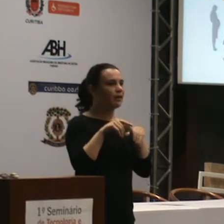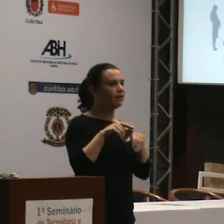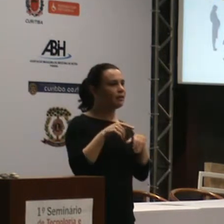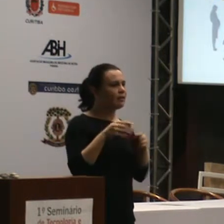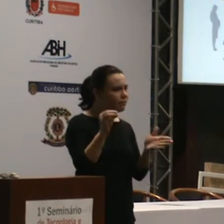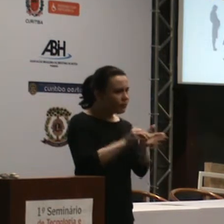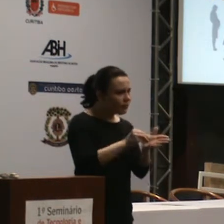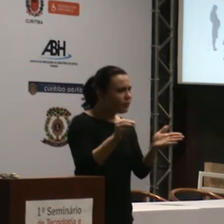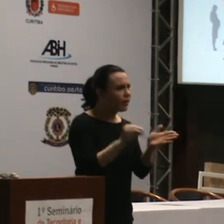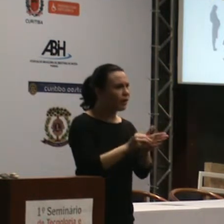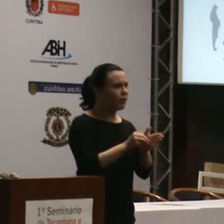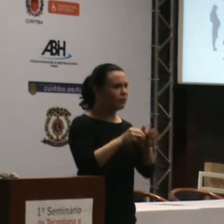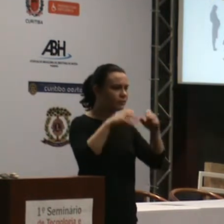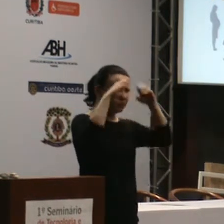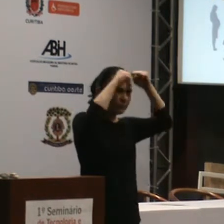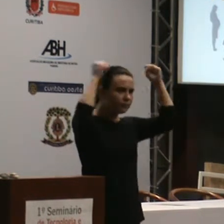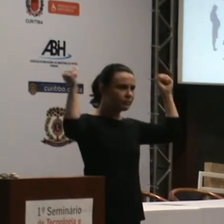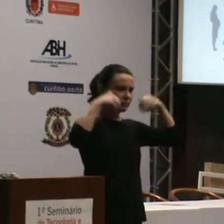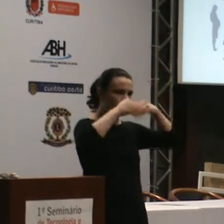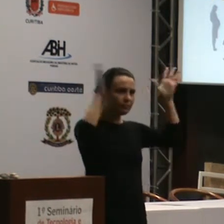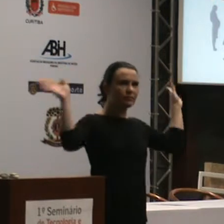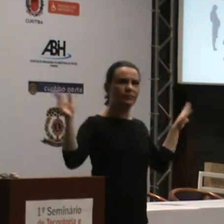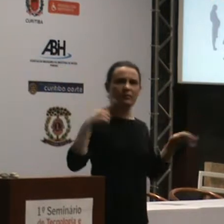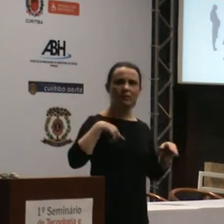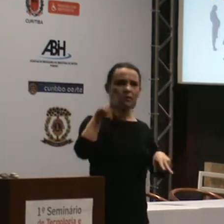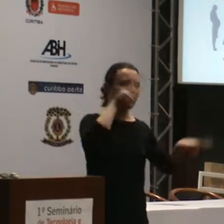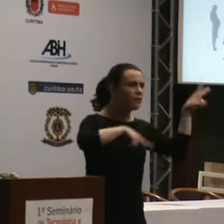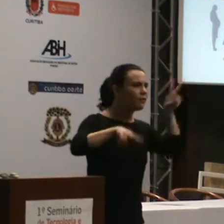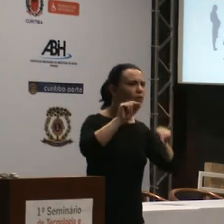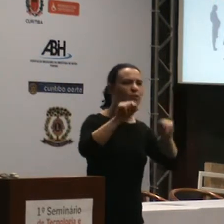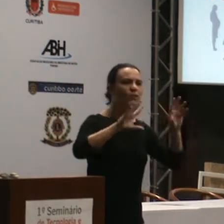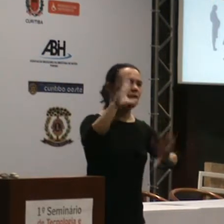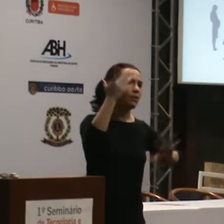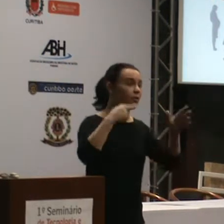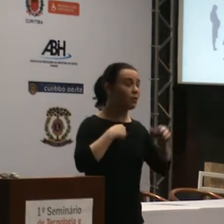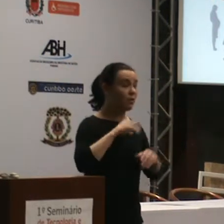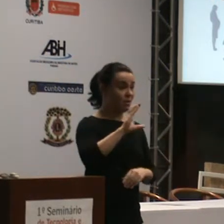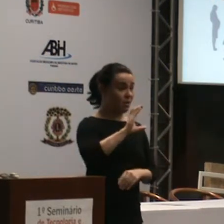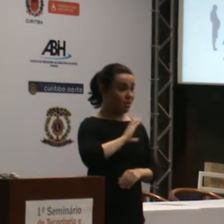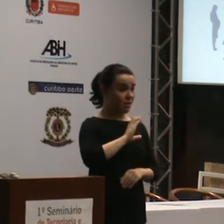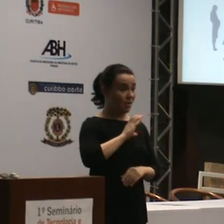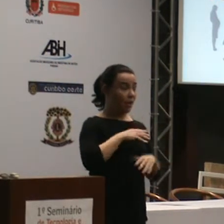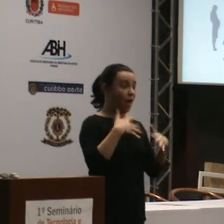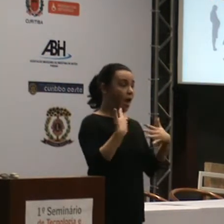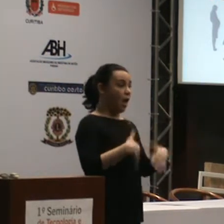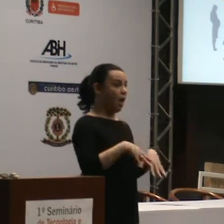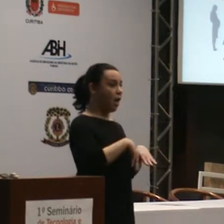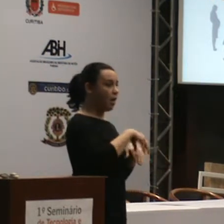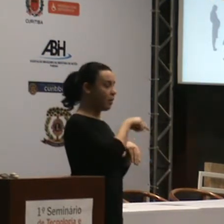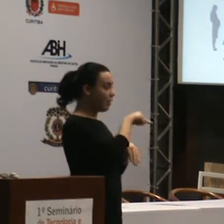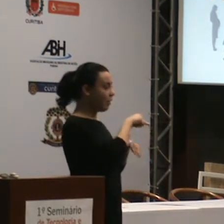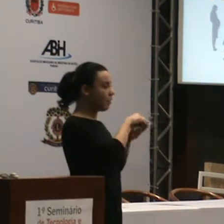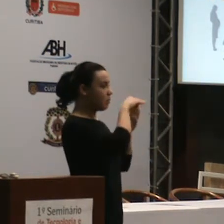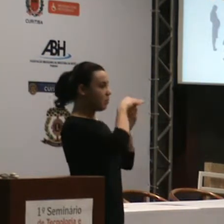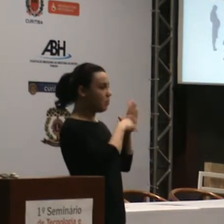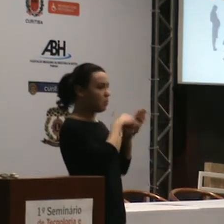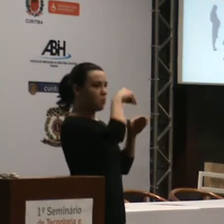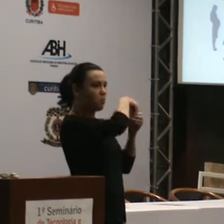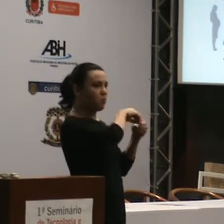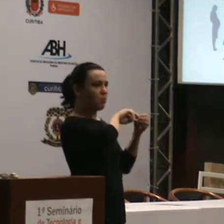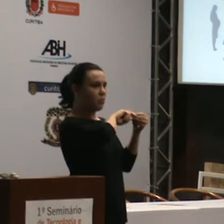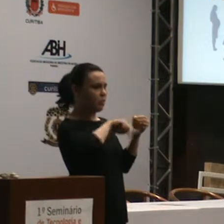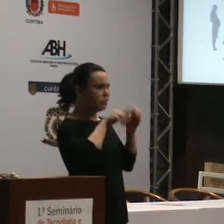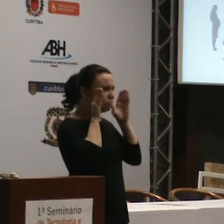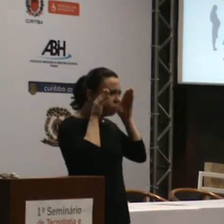oportunidade de aprender cada vez mais com o Caio, que é um dos melhores programadores que eu já vi, até por causa da concentração